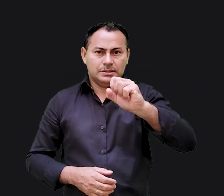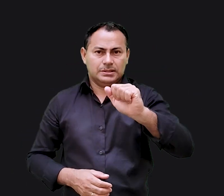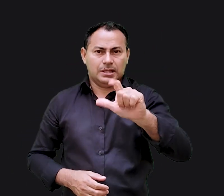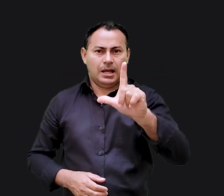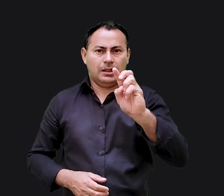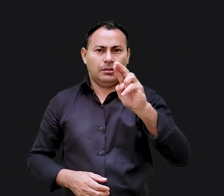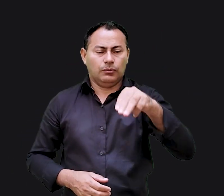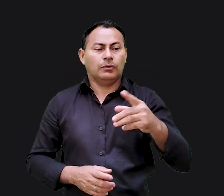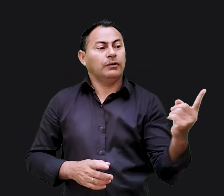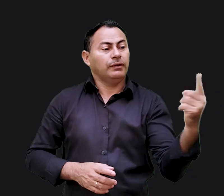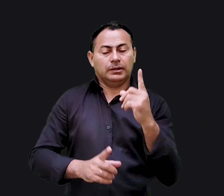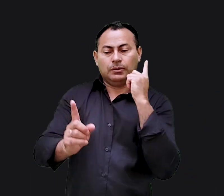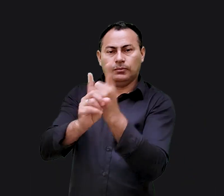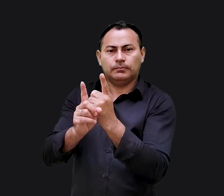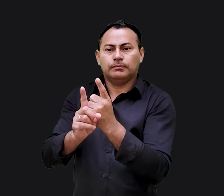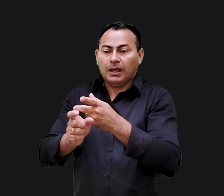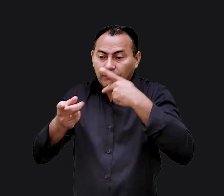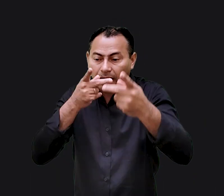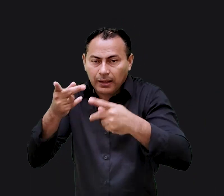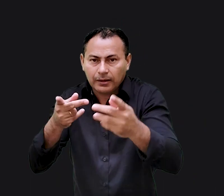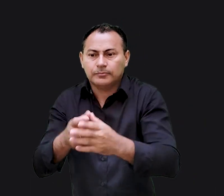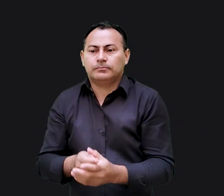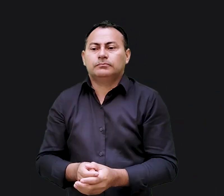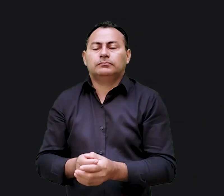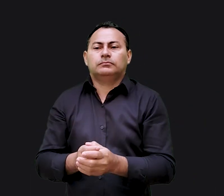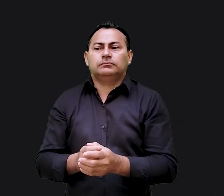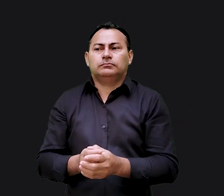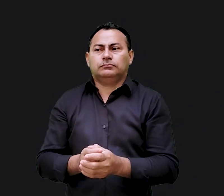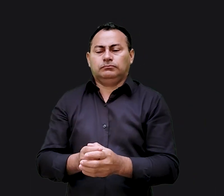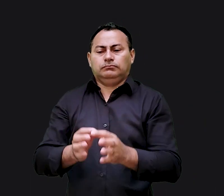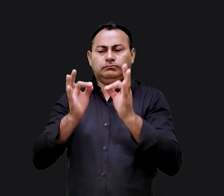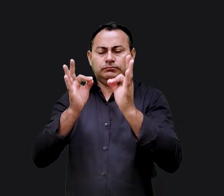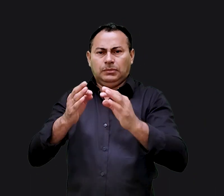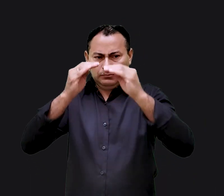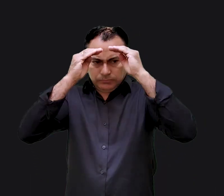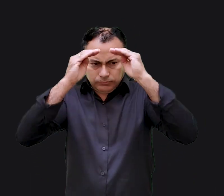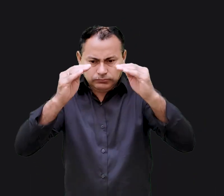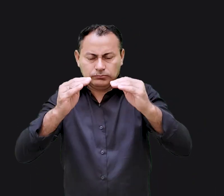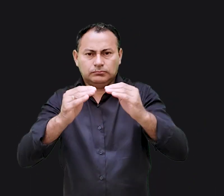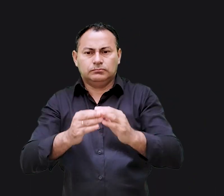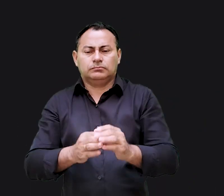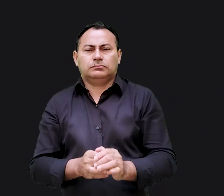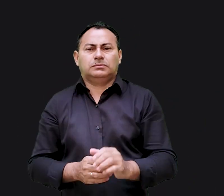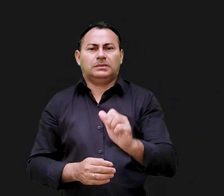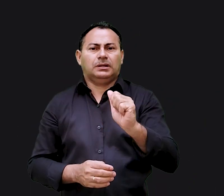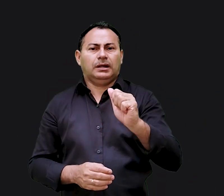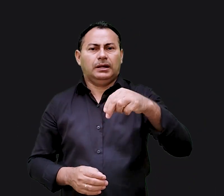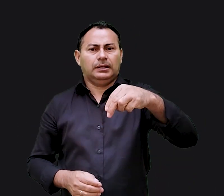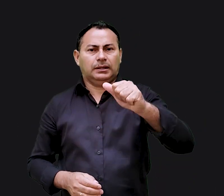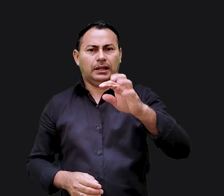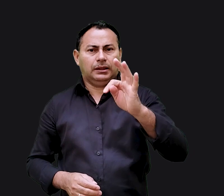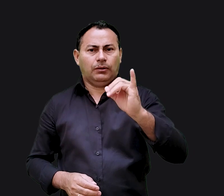tio Salom, virá ao seu encontro e dirá, Compre a propriedade que tenho em Anatote.